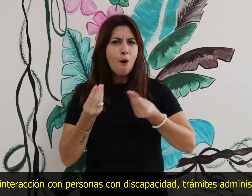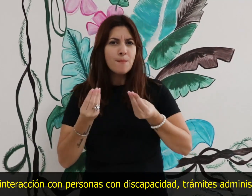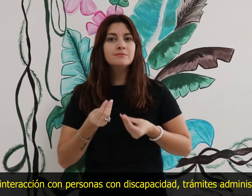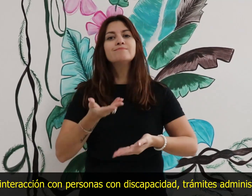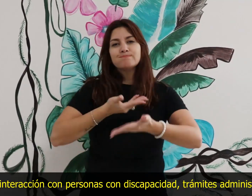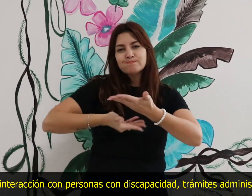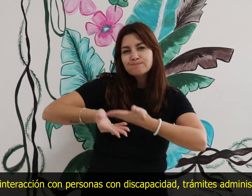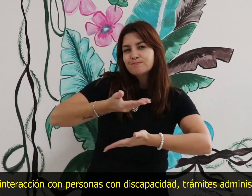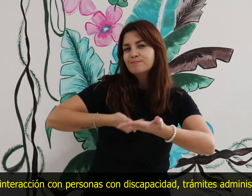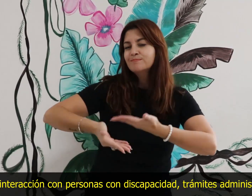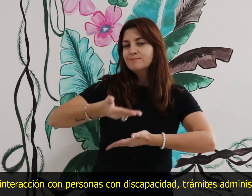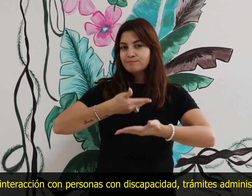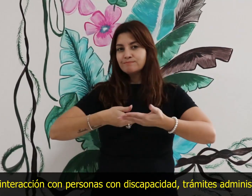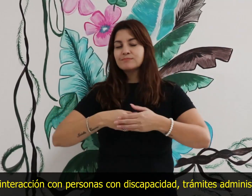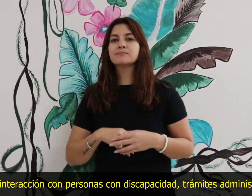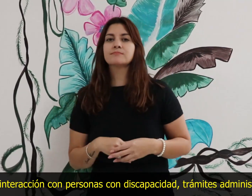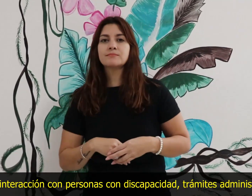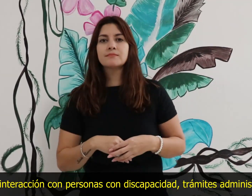discapacidad, trámites administrativos,